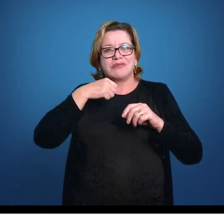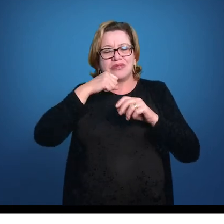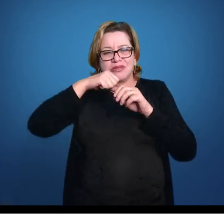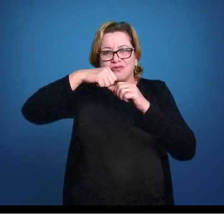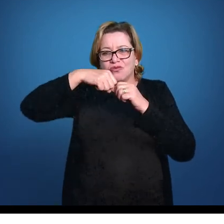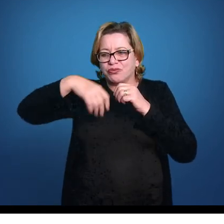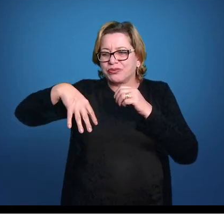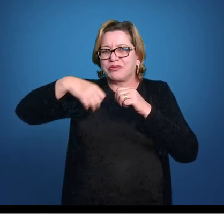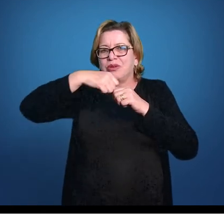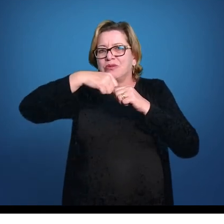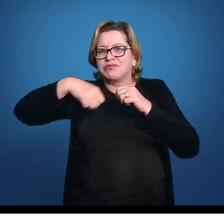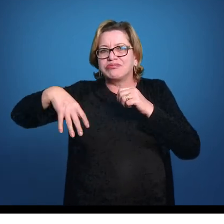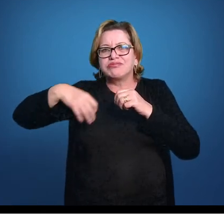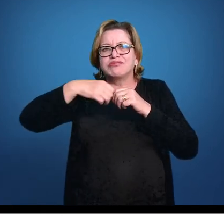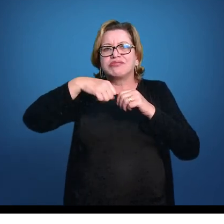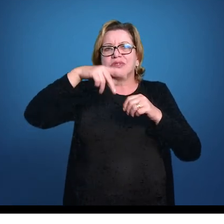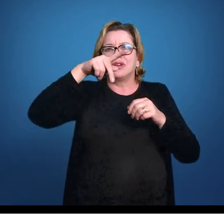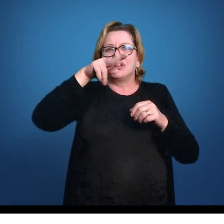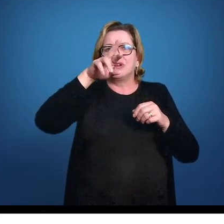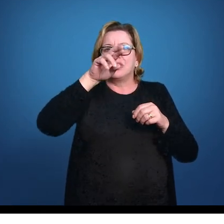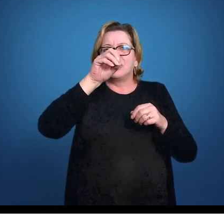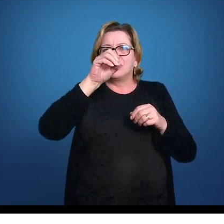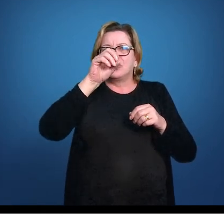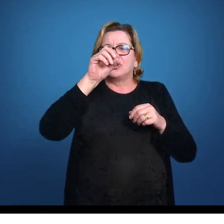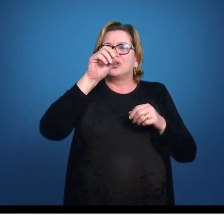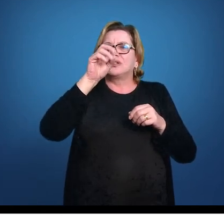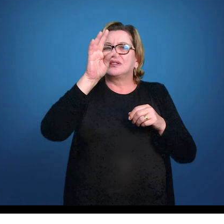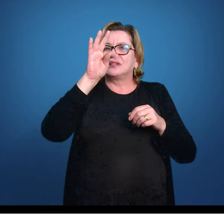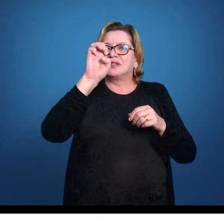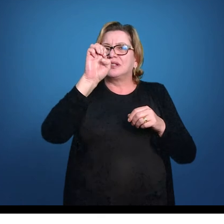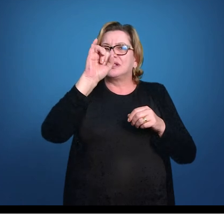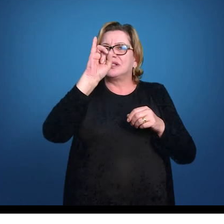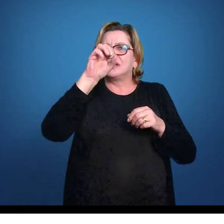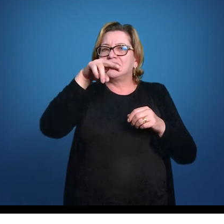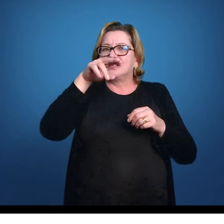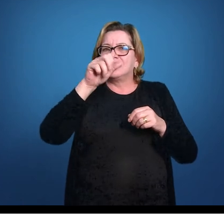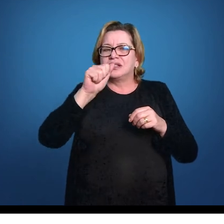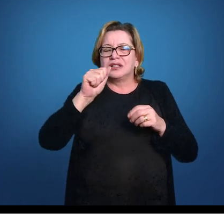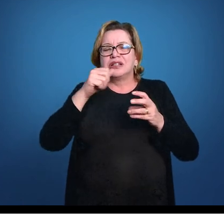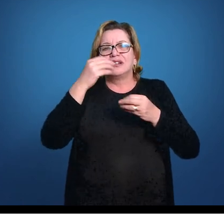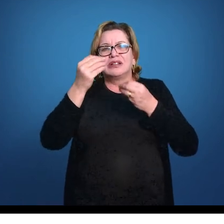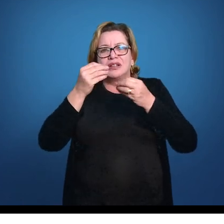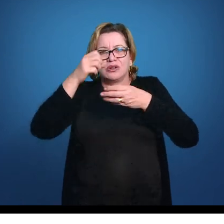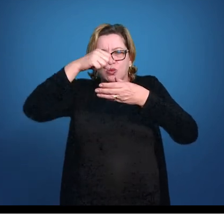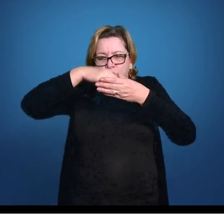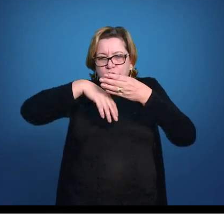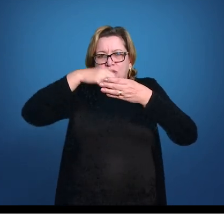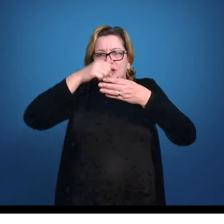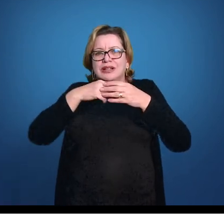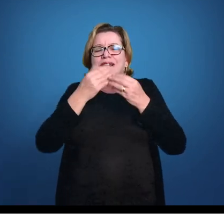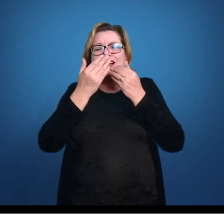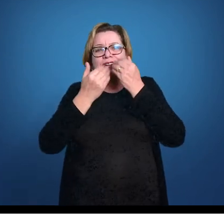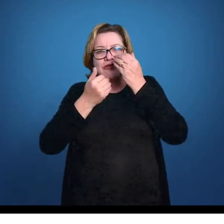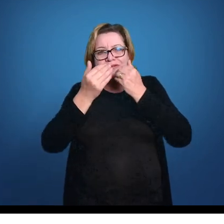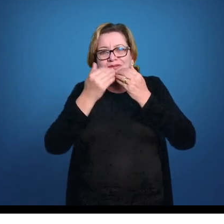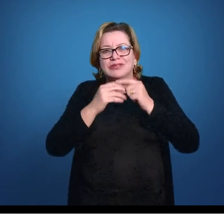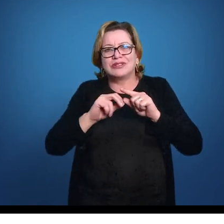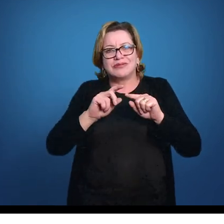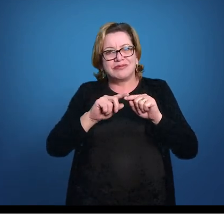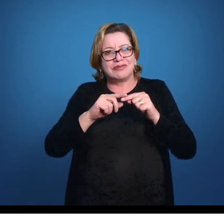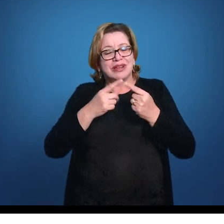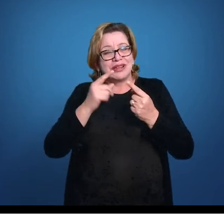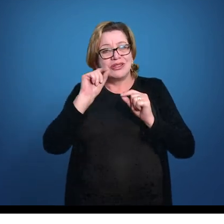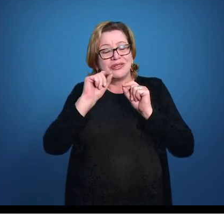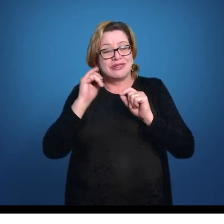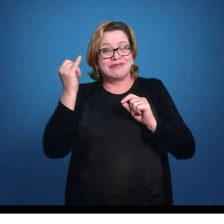substância proteica pelos ovidutos, e daí o filhotinho dentro do oviduto da mãe, antes de nascer ainda, se alimenta disso. O